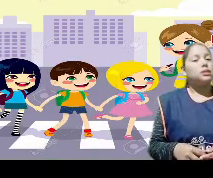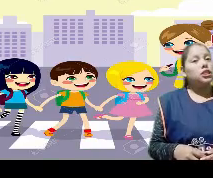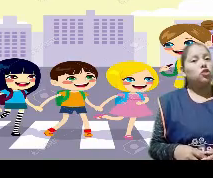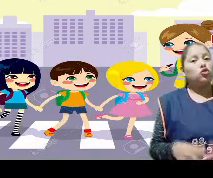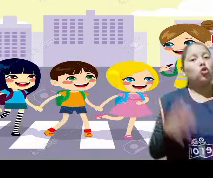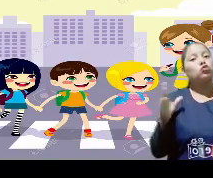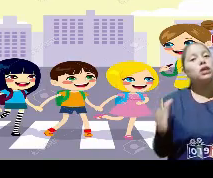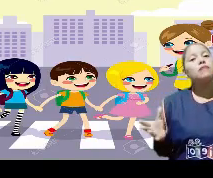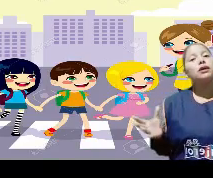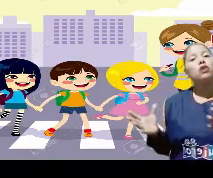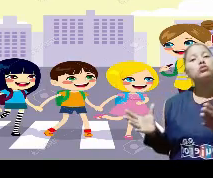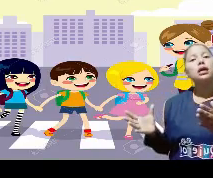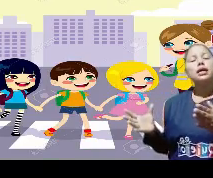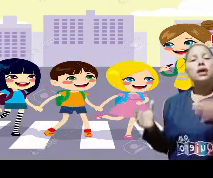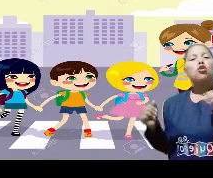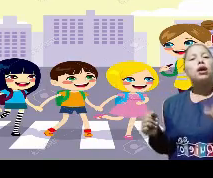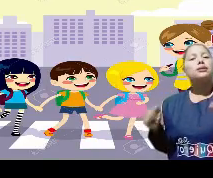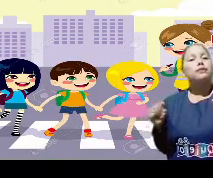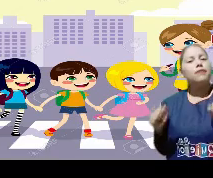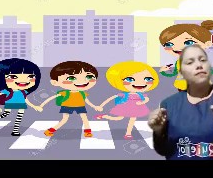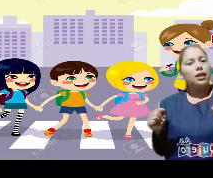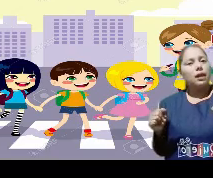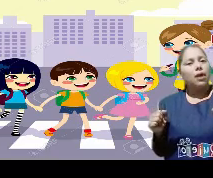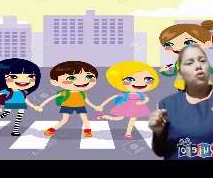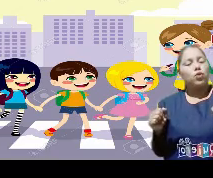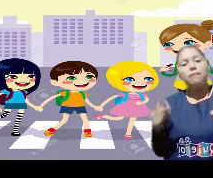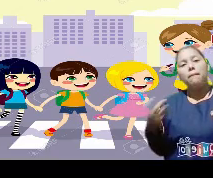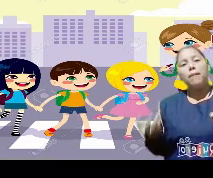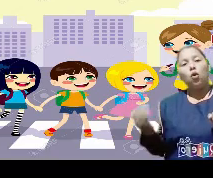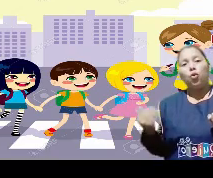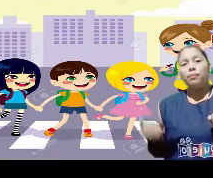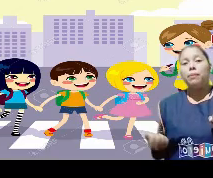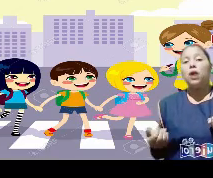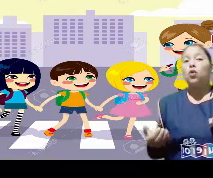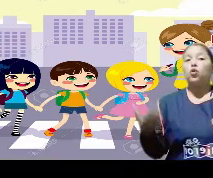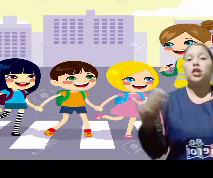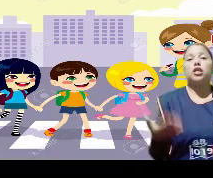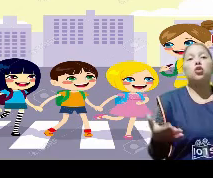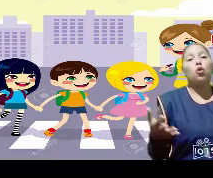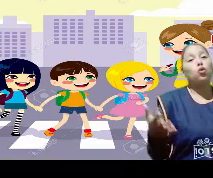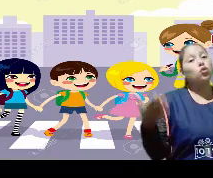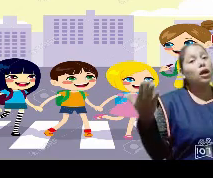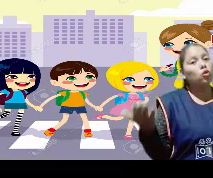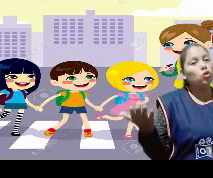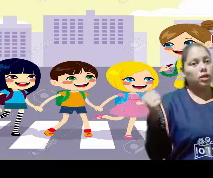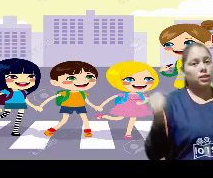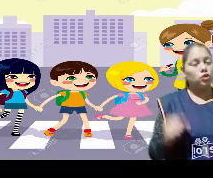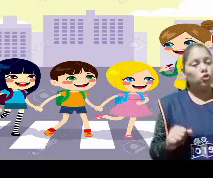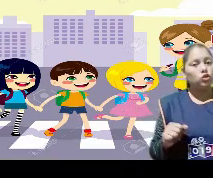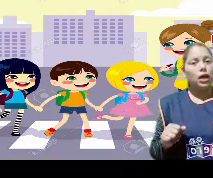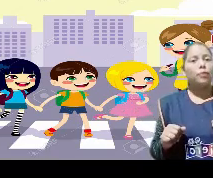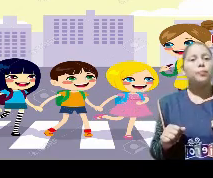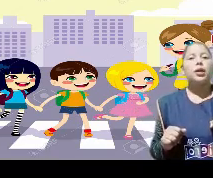Sí, chicos, cuando ustedes van a cruzar, cójanse bien de la mano de mamá o de papá o del tío o de un adulto que